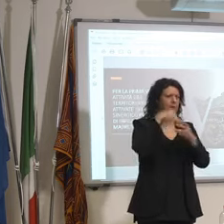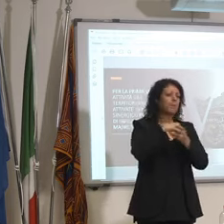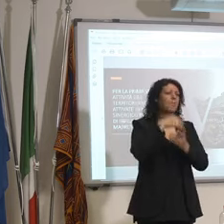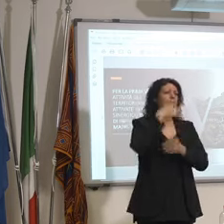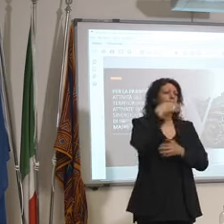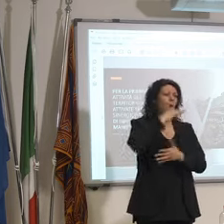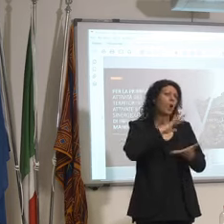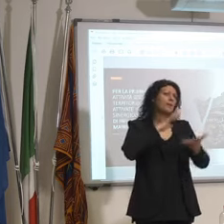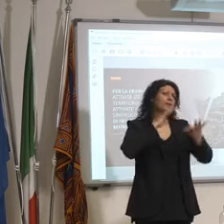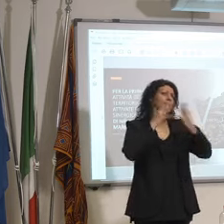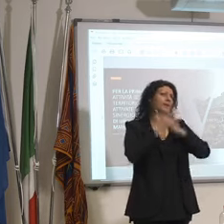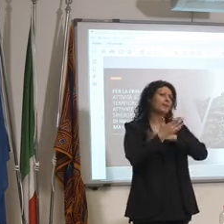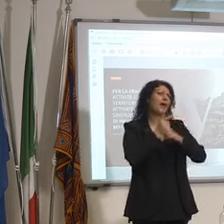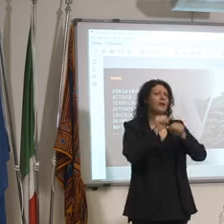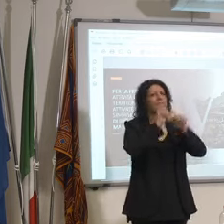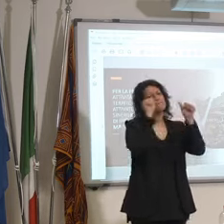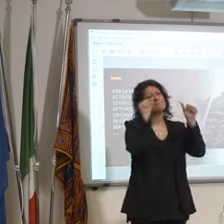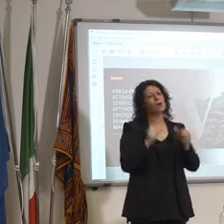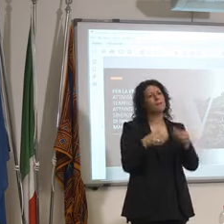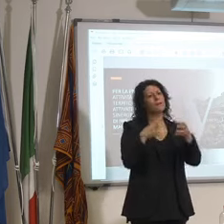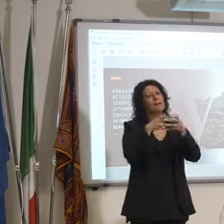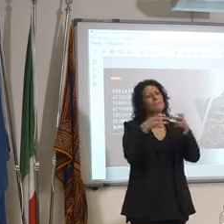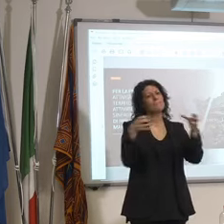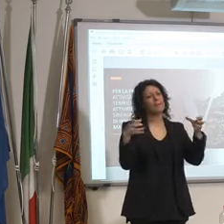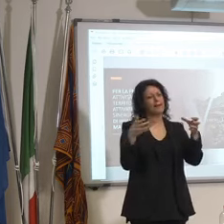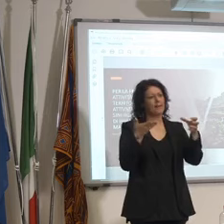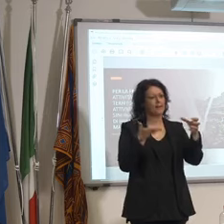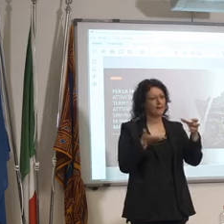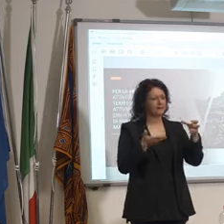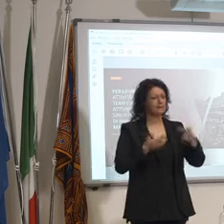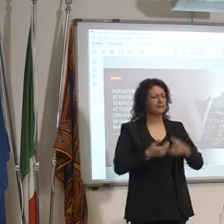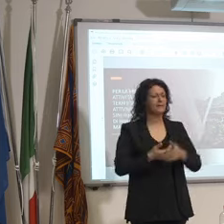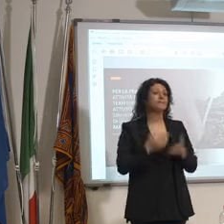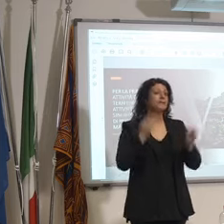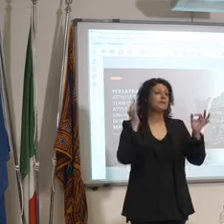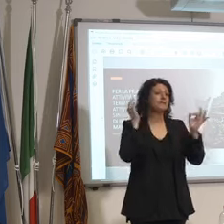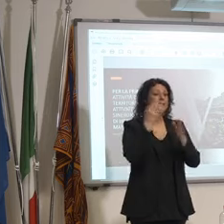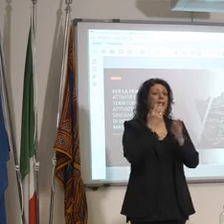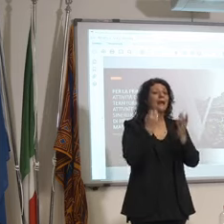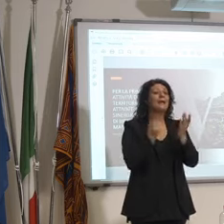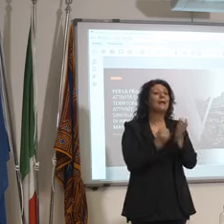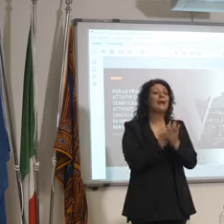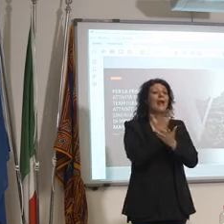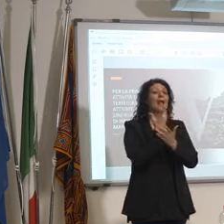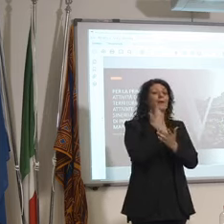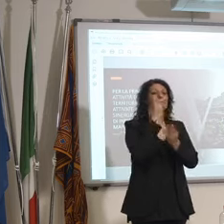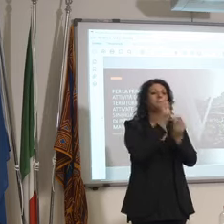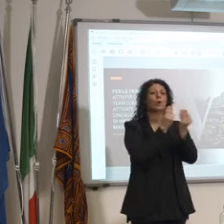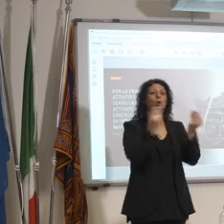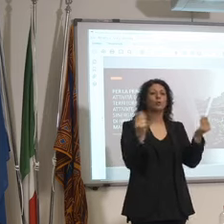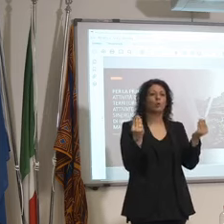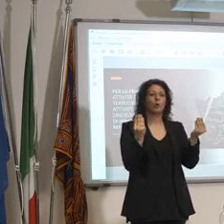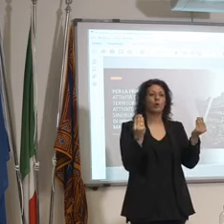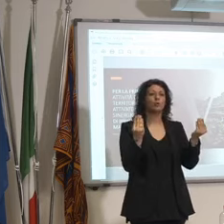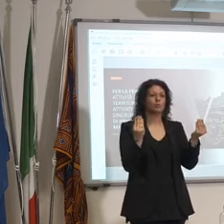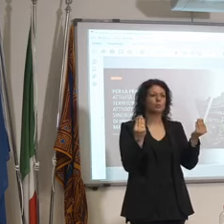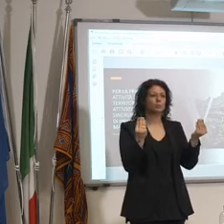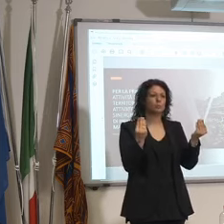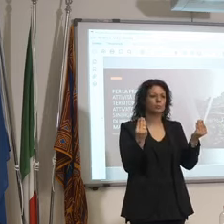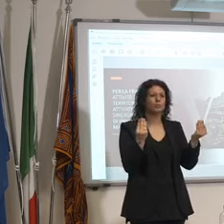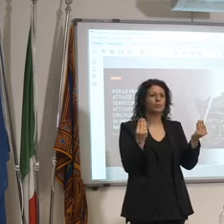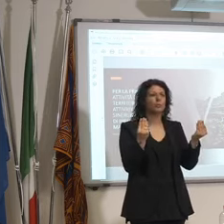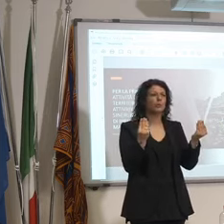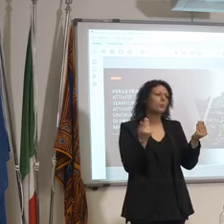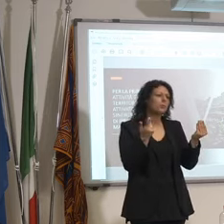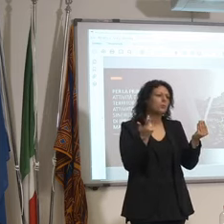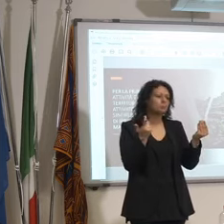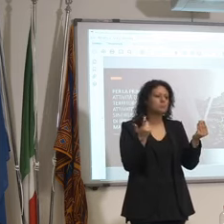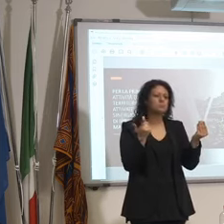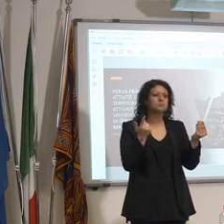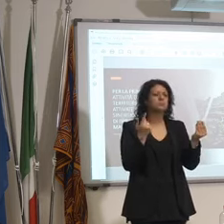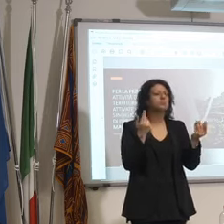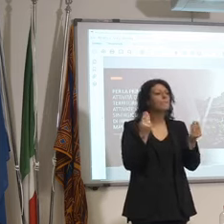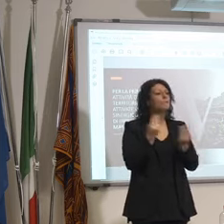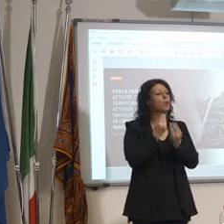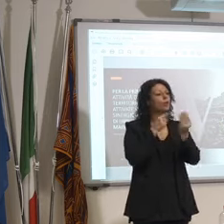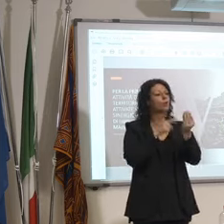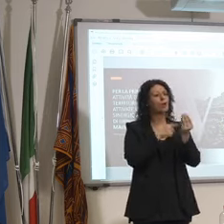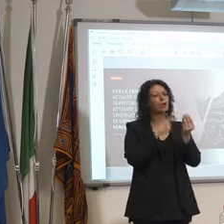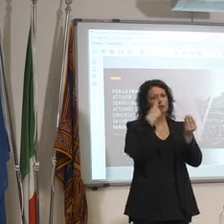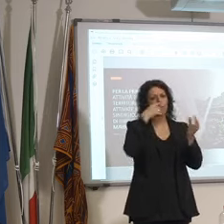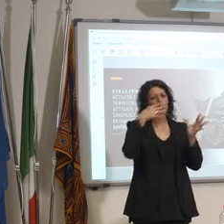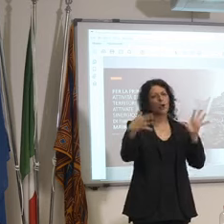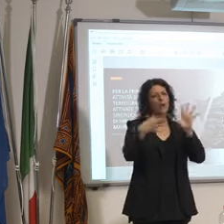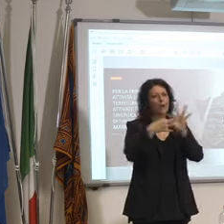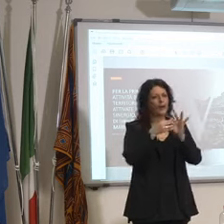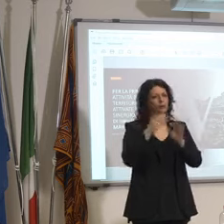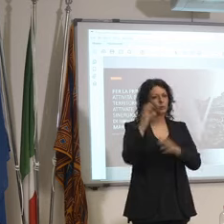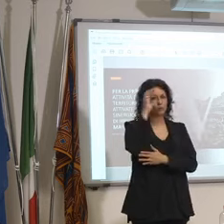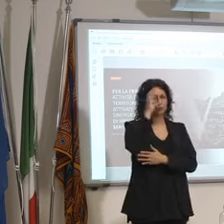cioè se un club di prodotto quando crei un prodotto noi non siamo una regione che ha solo destinazioni ma anche prodotti prodotti turistici e qualsiasi